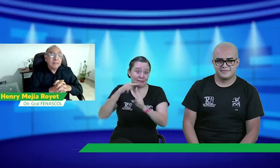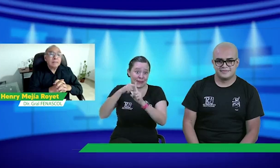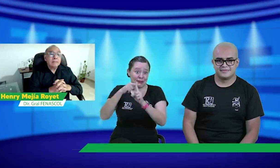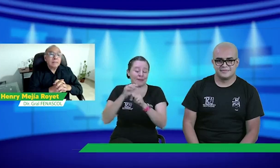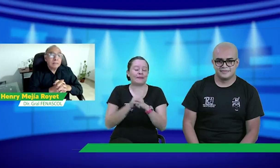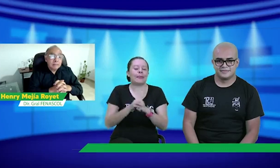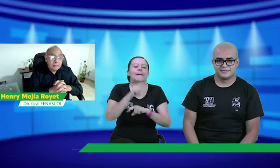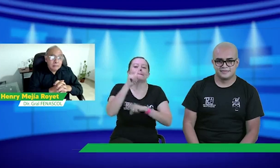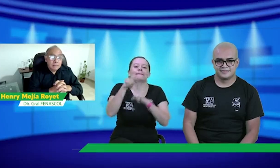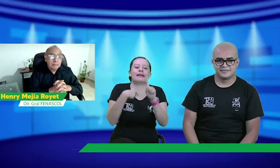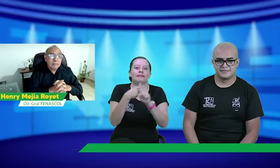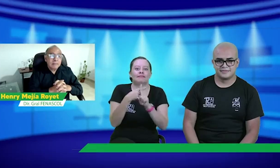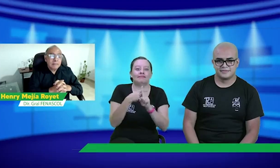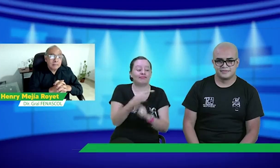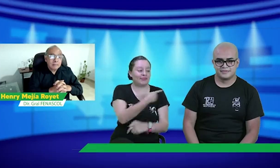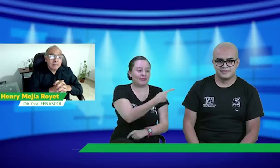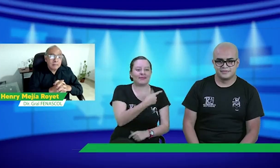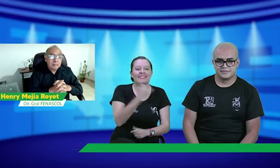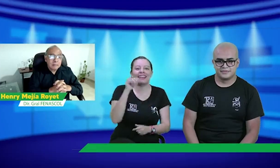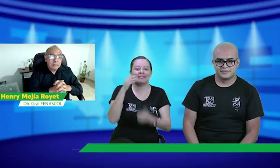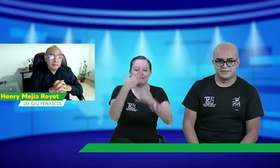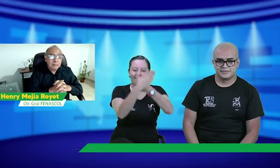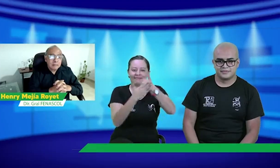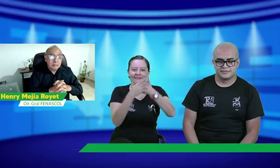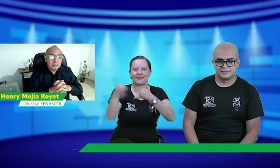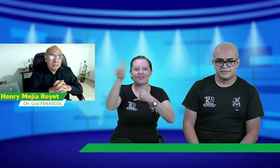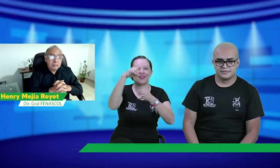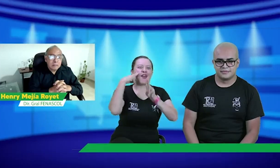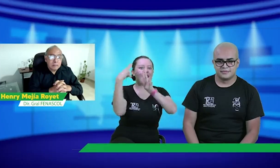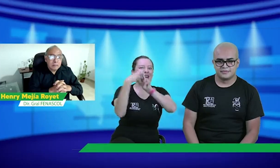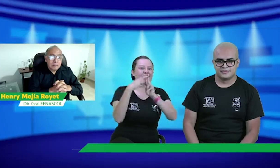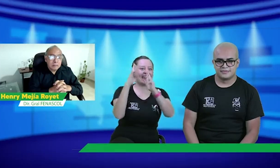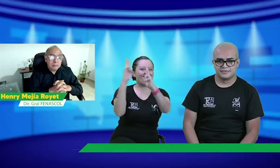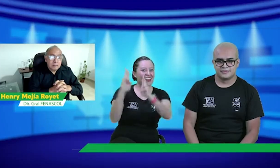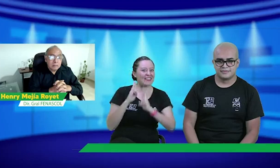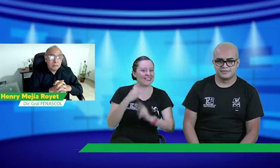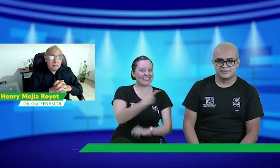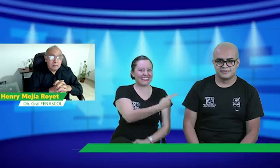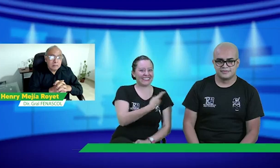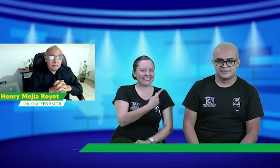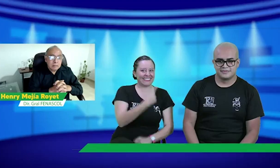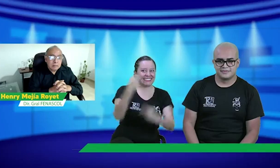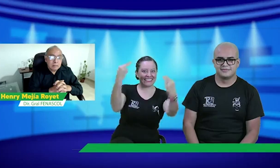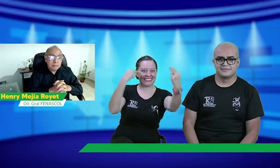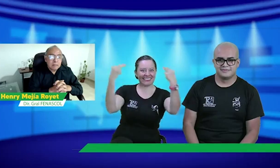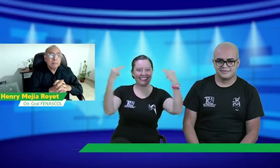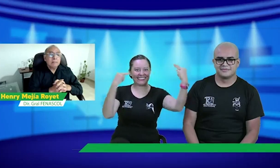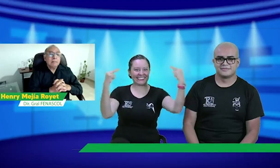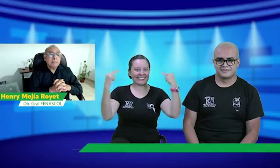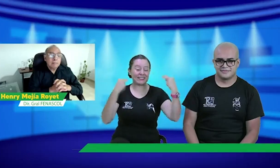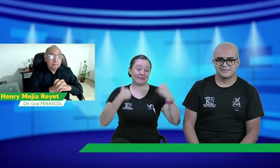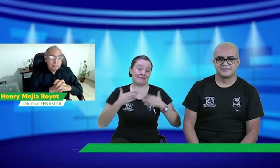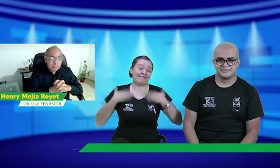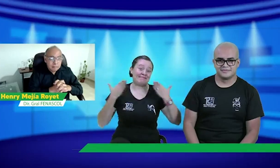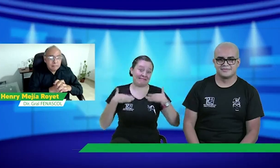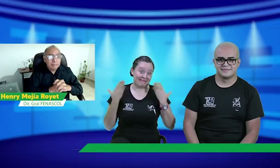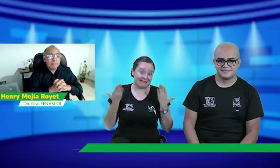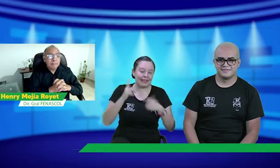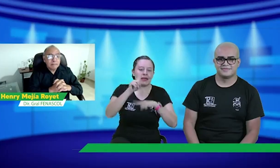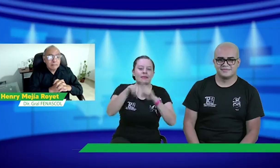y, pues, eso es algo que las que, pues, vender. También que en Colombia nos están reconociendo, ya nos ven, y eso nos pone